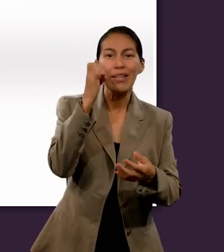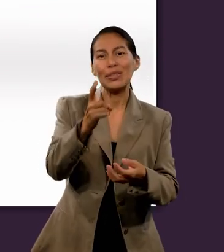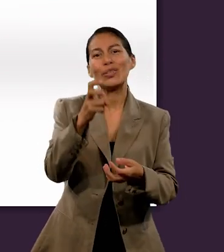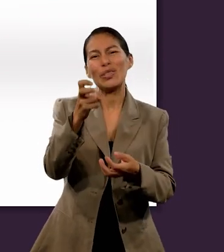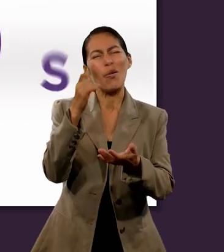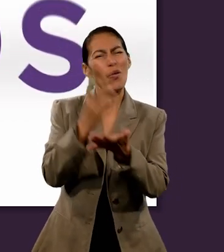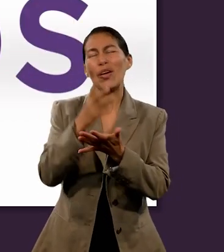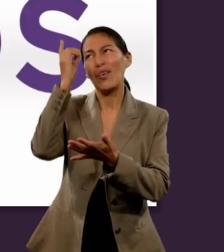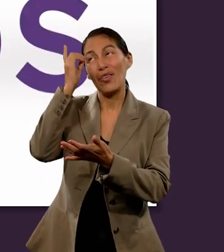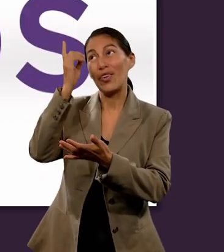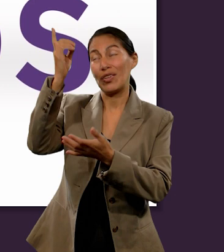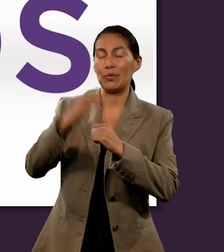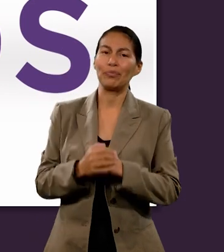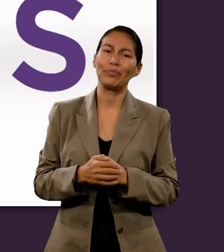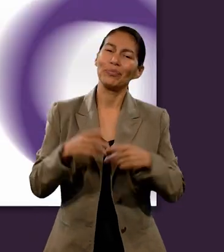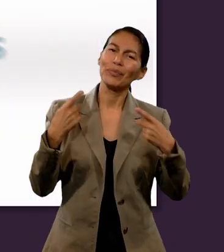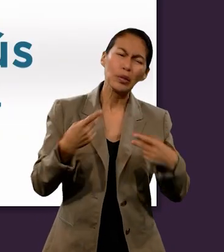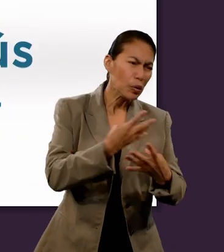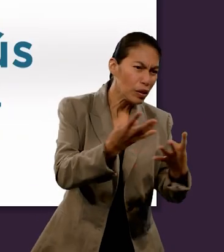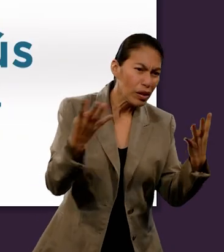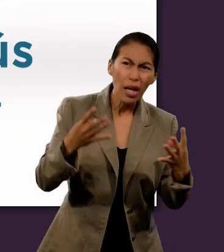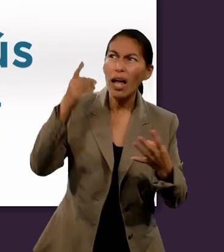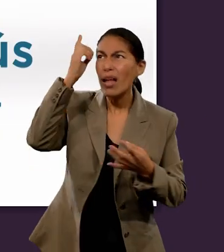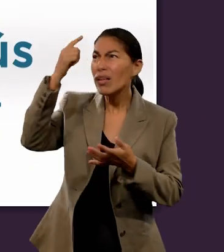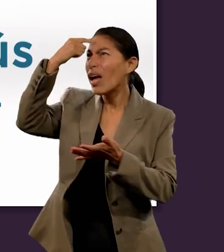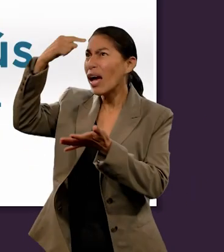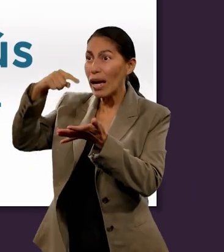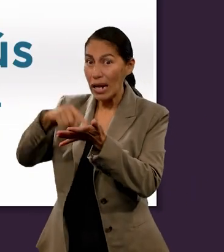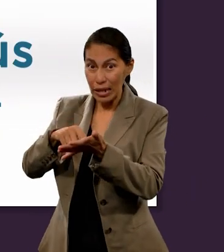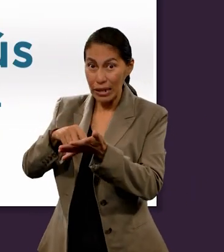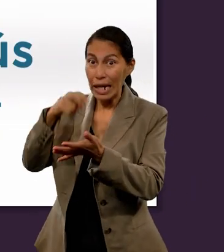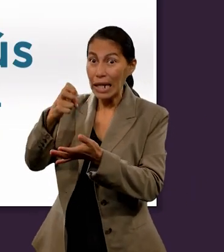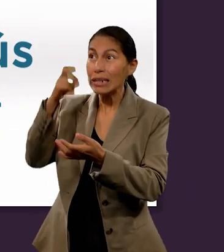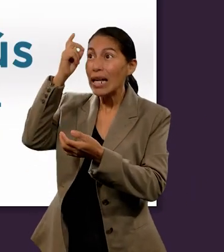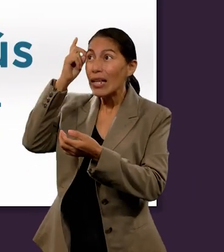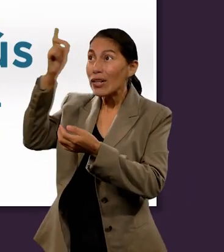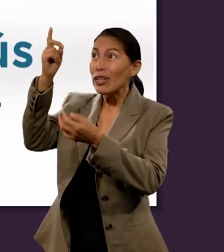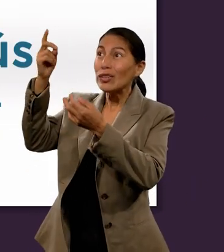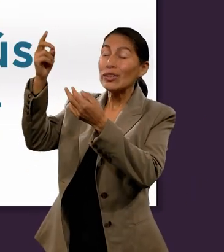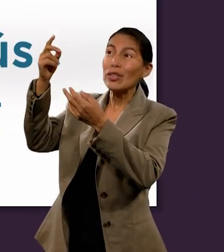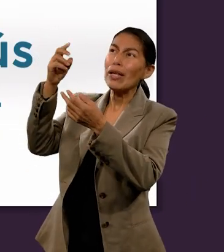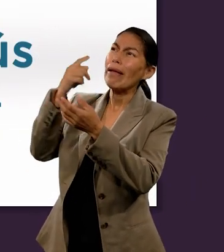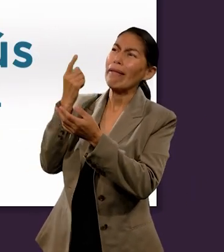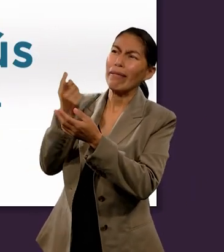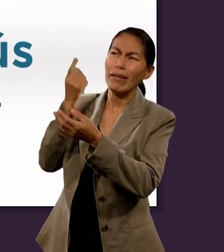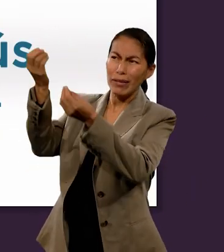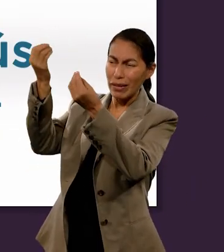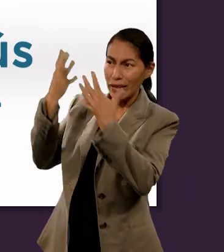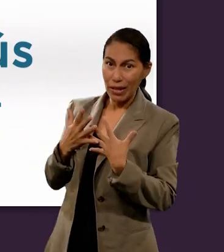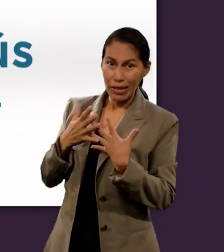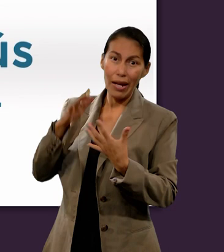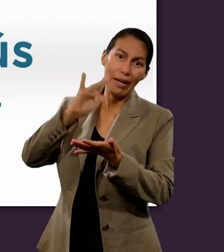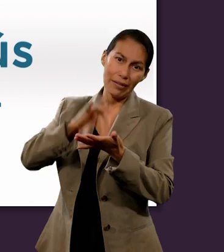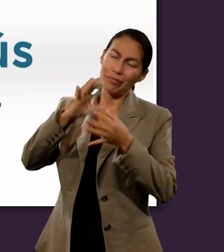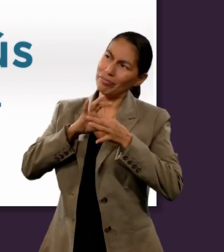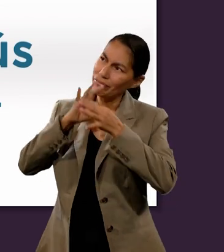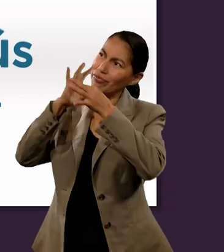exclusivamente a Dios. Los que creen en Dios reciben la inmortalidad como un regalo, por medio de Cristo Jesús,